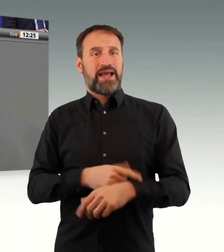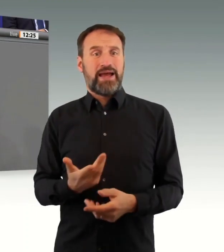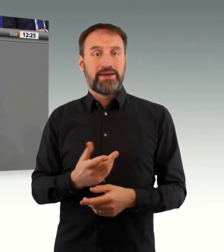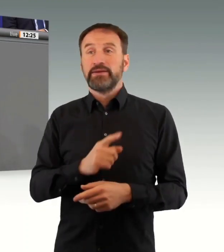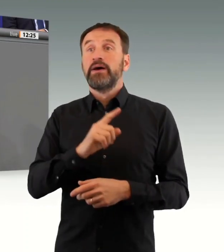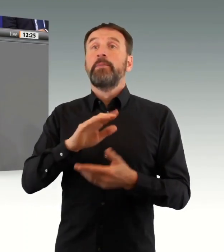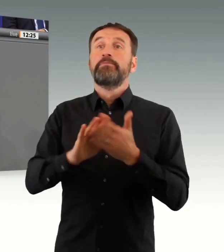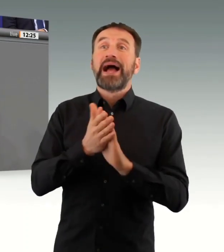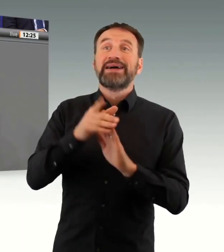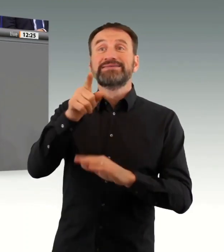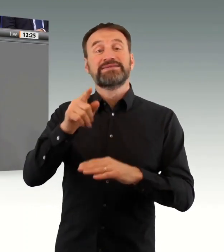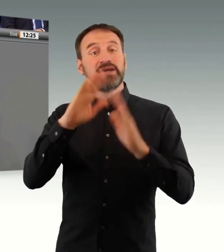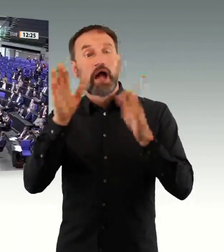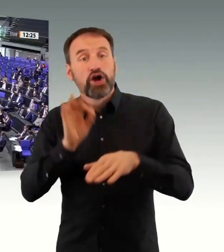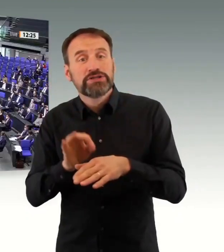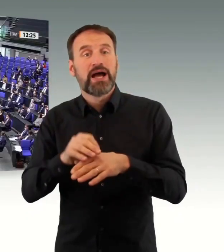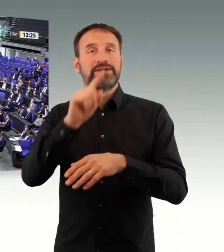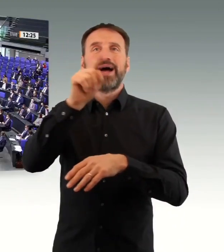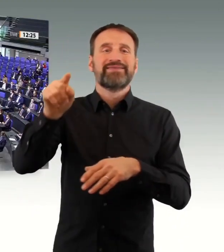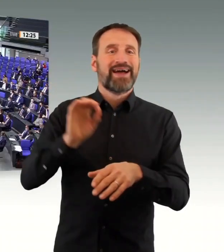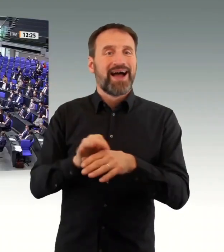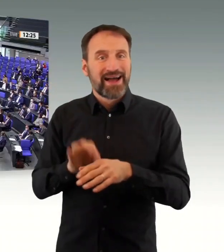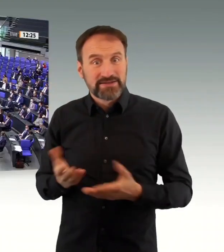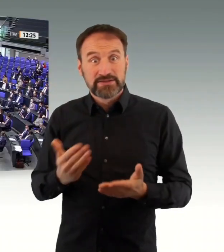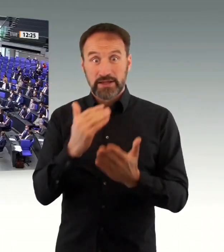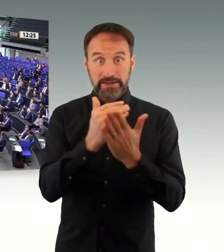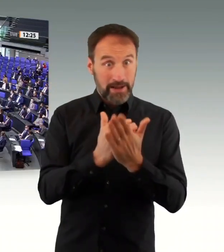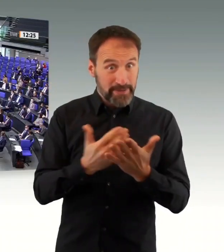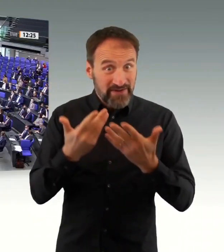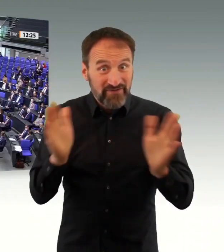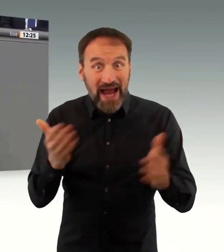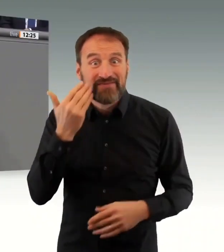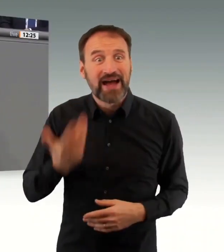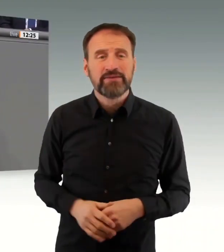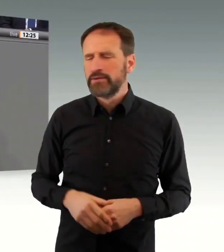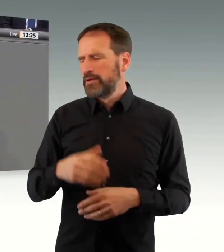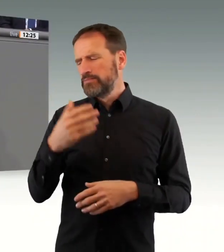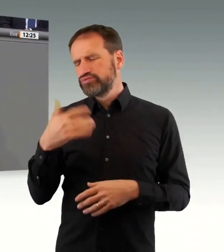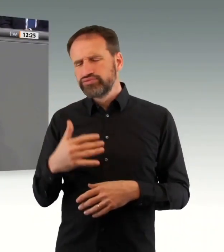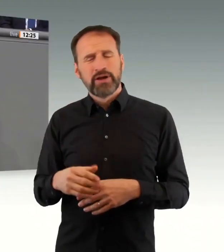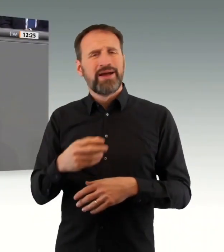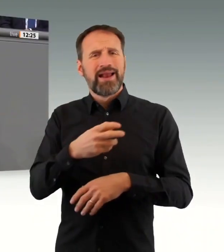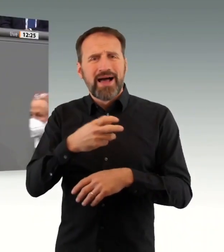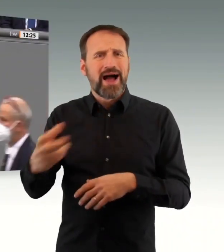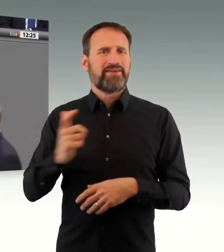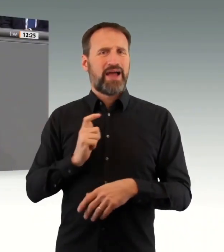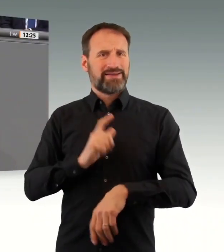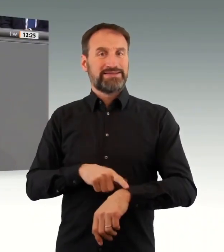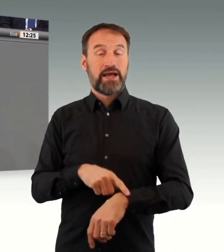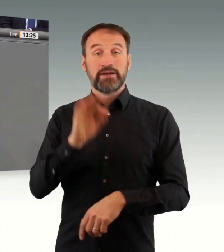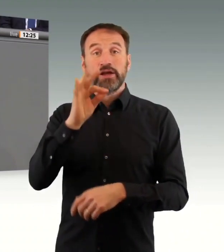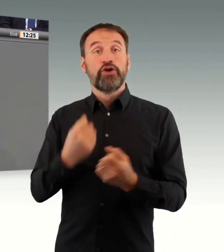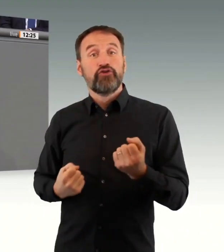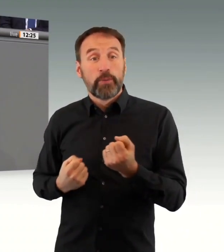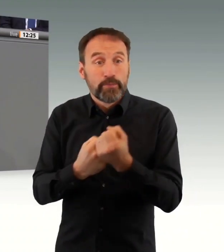bedauerlich, dass Sie da nicht mit uns darum streiten, wie denn jetzt der beste Weg ist. Es geht nicht nur